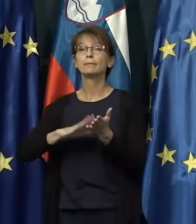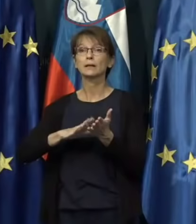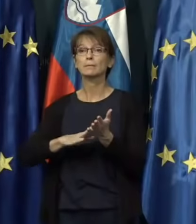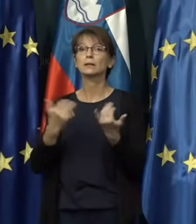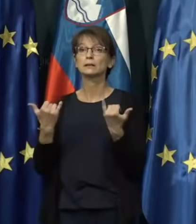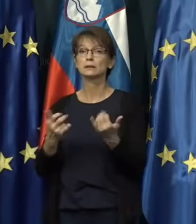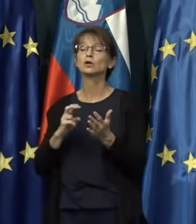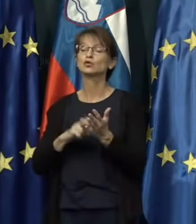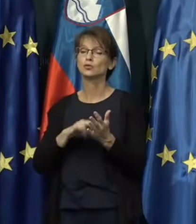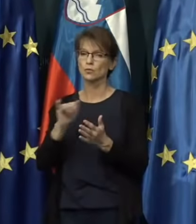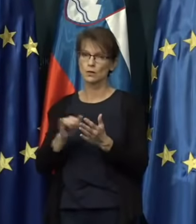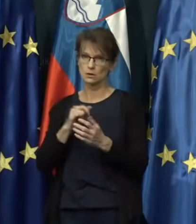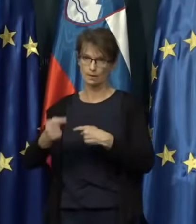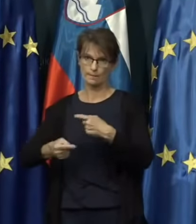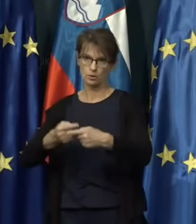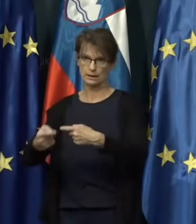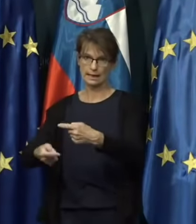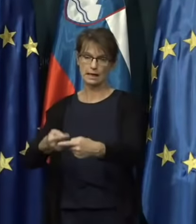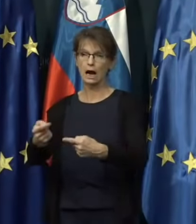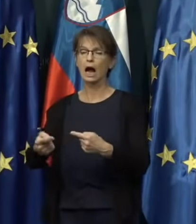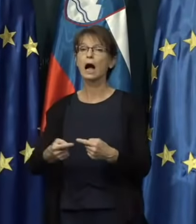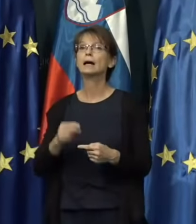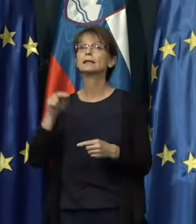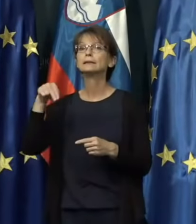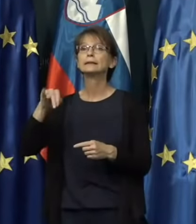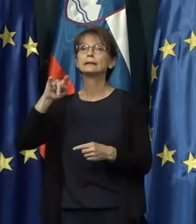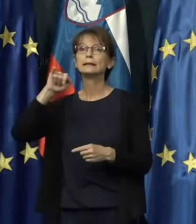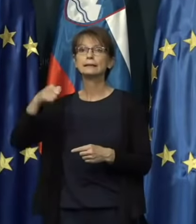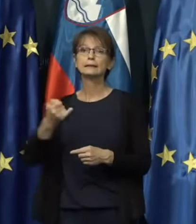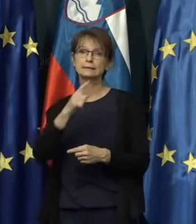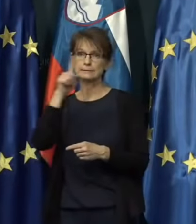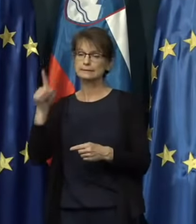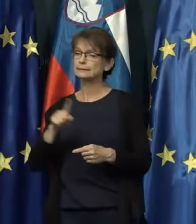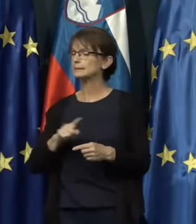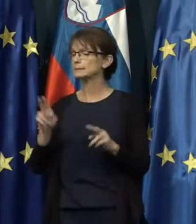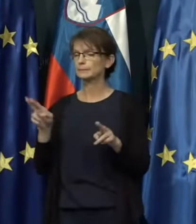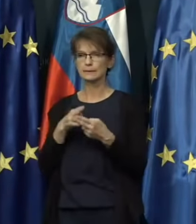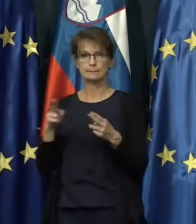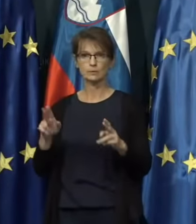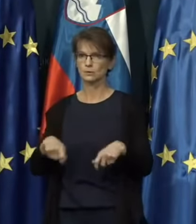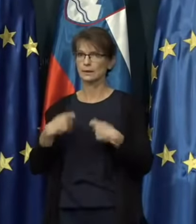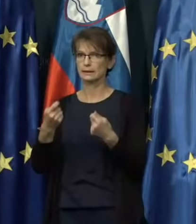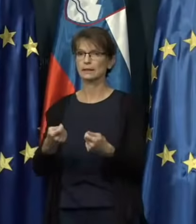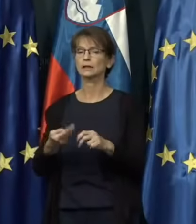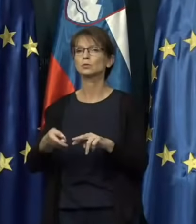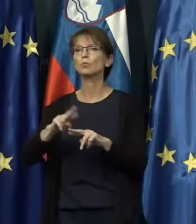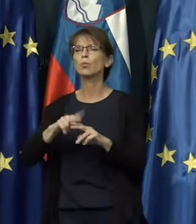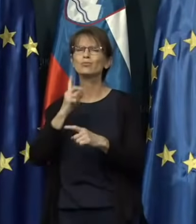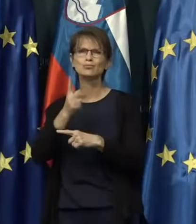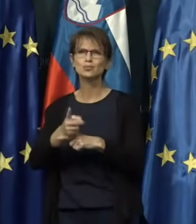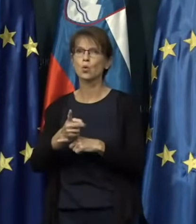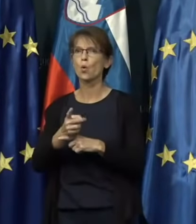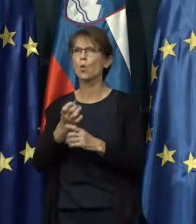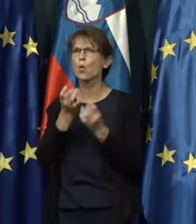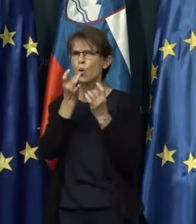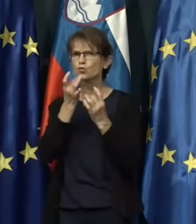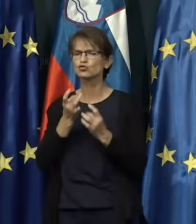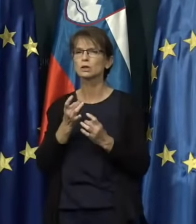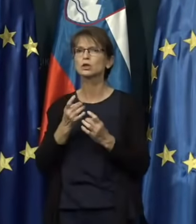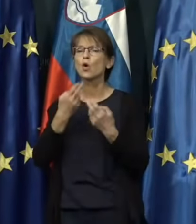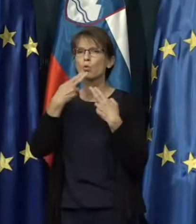trenutku še poteka in nam na IJZ ni v stanju dati bolj določnega odgovora.